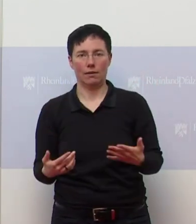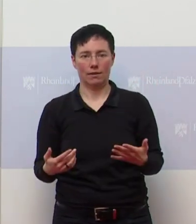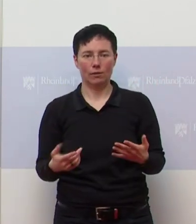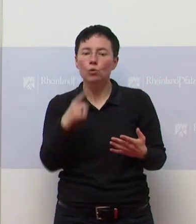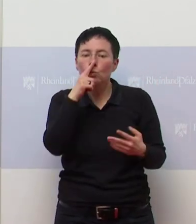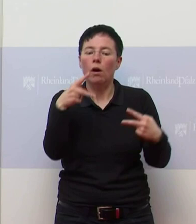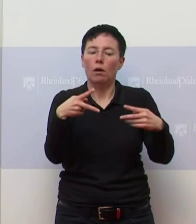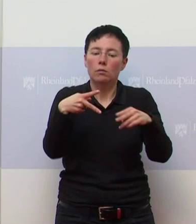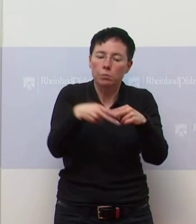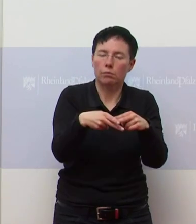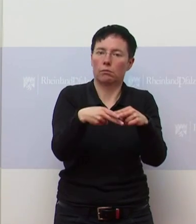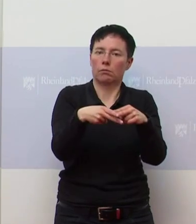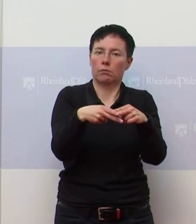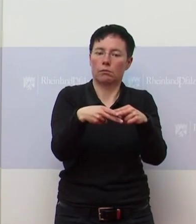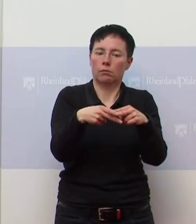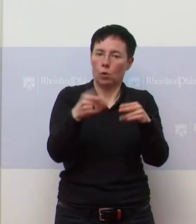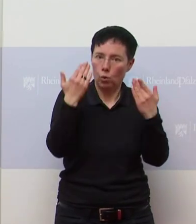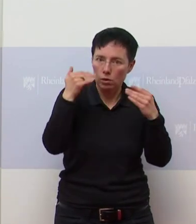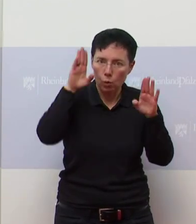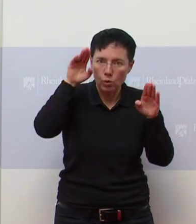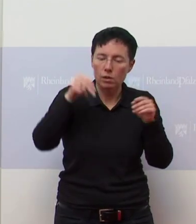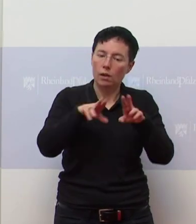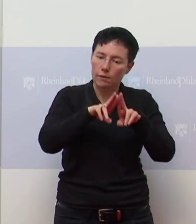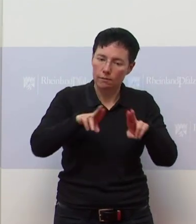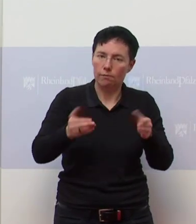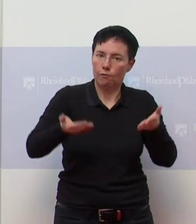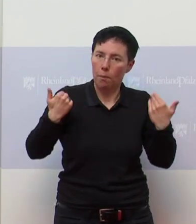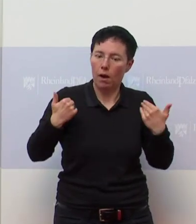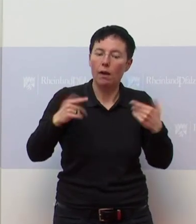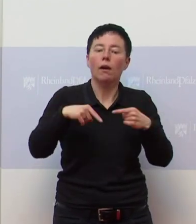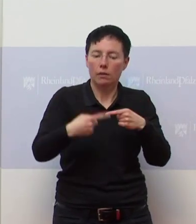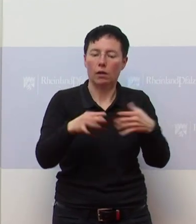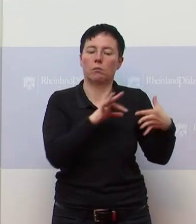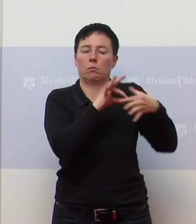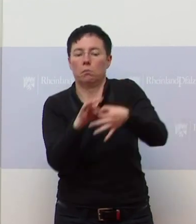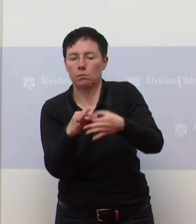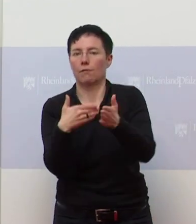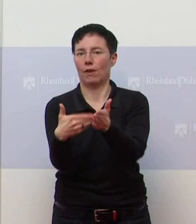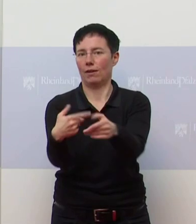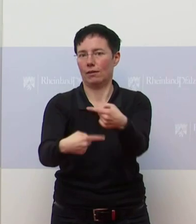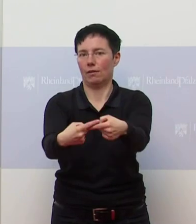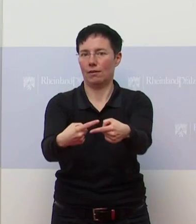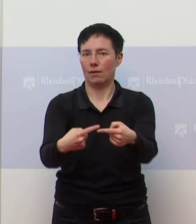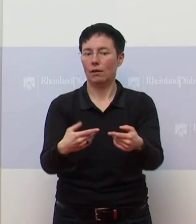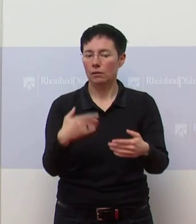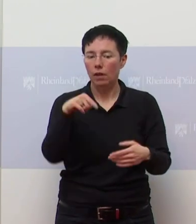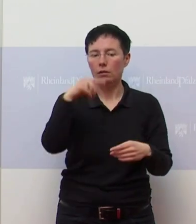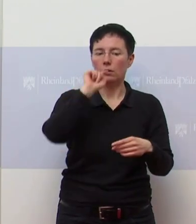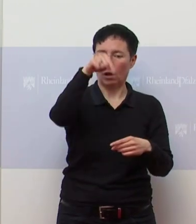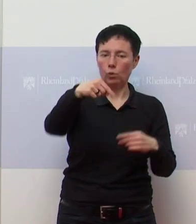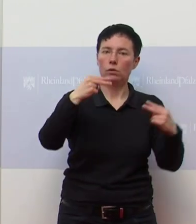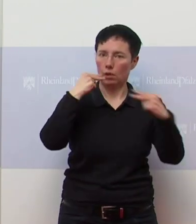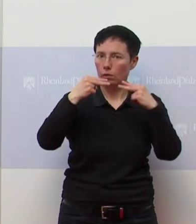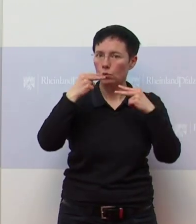jetzt schon Osterruhe, lohnt es sich dann doch, dass man sie gut einhält, damit dann in mehr Regionen dann auch die Außengastro aufmachen kann.